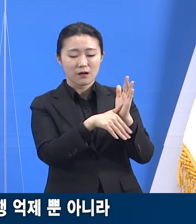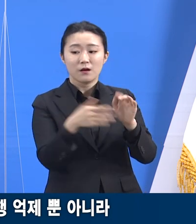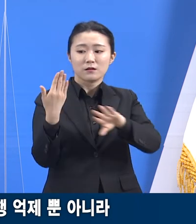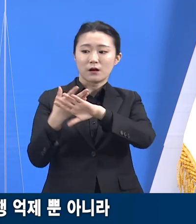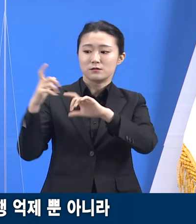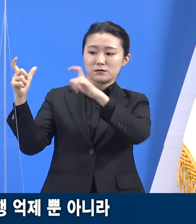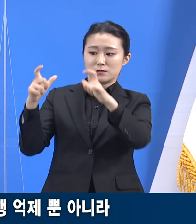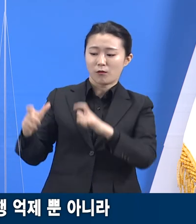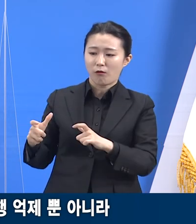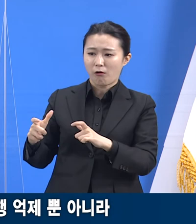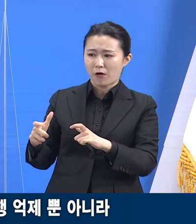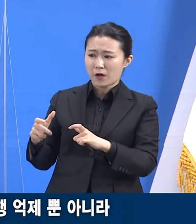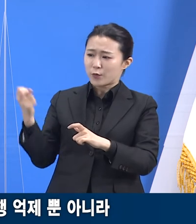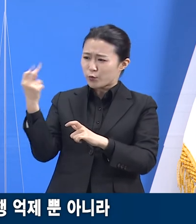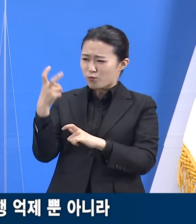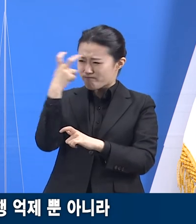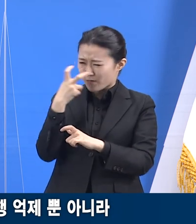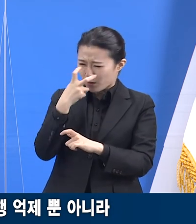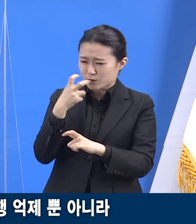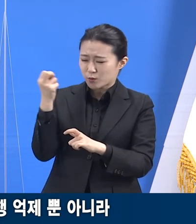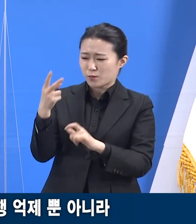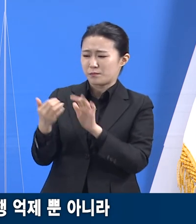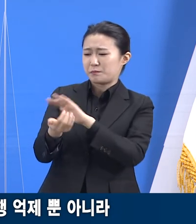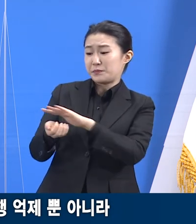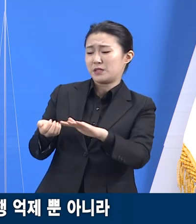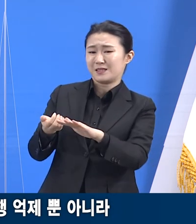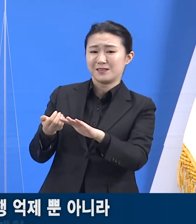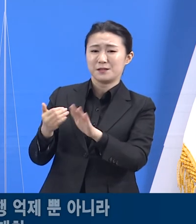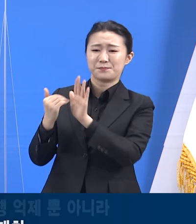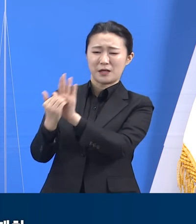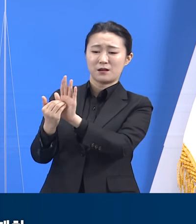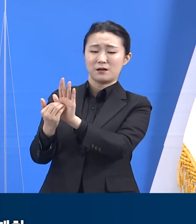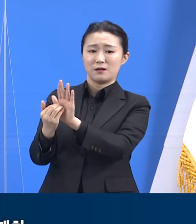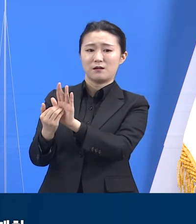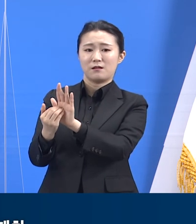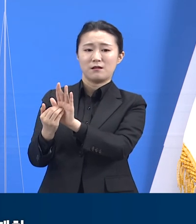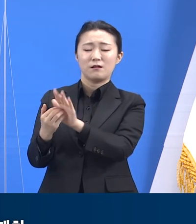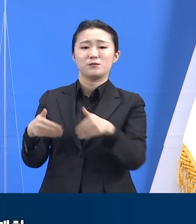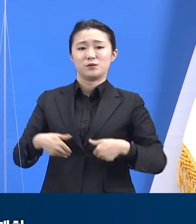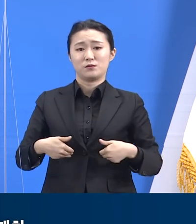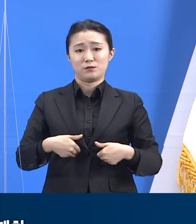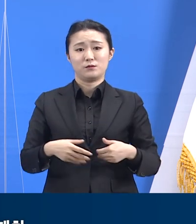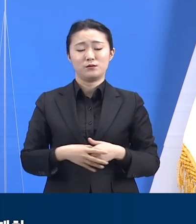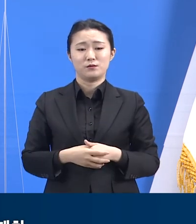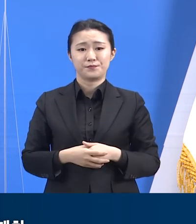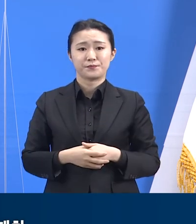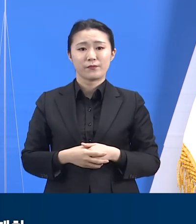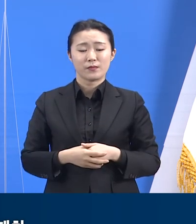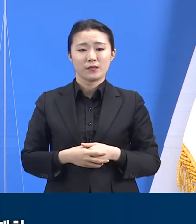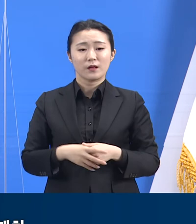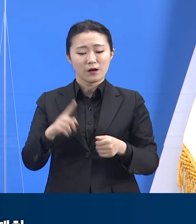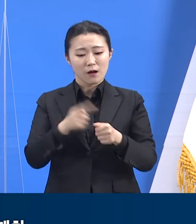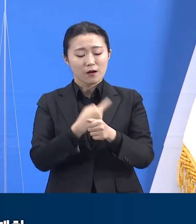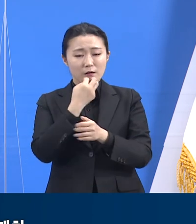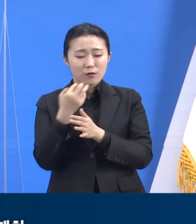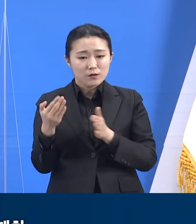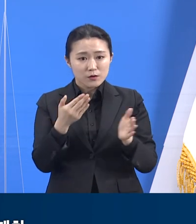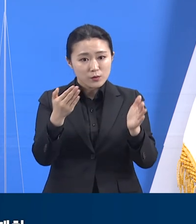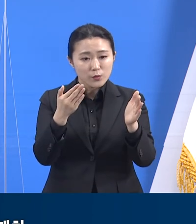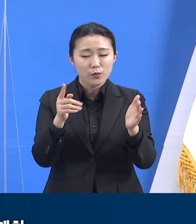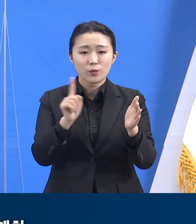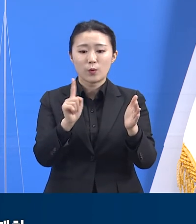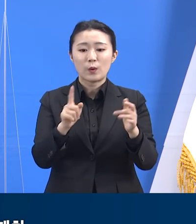사전 제거하는 데 있습니다. 도는 이런 관점에서 시군 네트워킹 사업에 전력해 왔습니다.